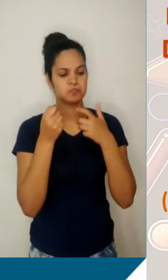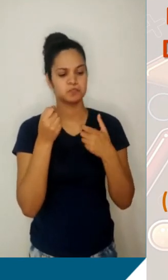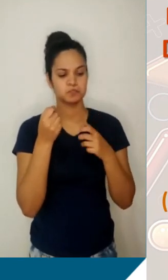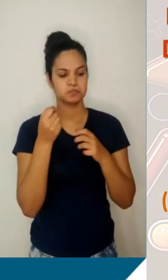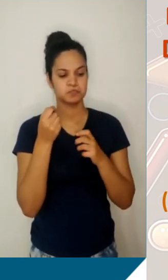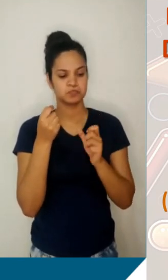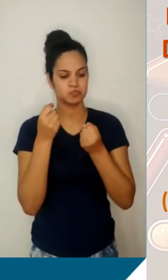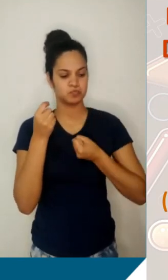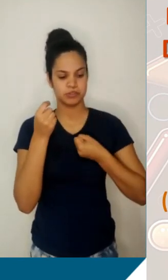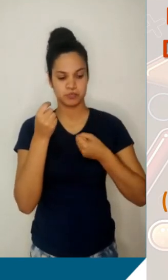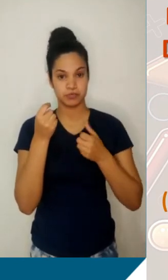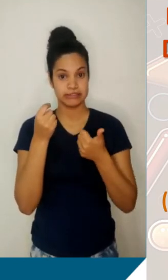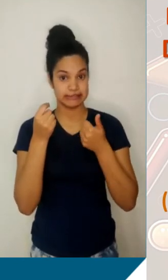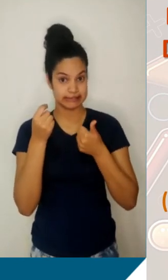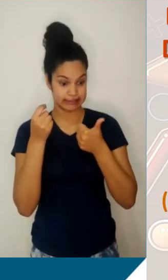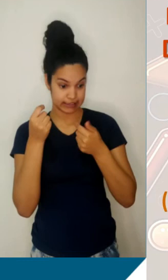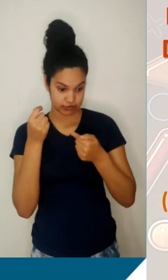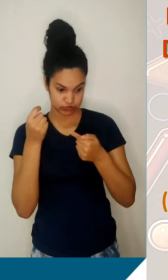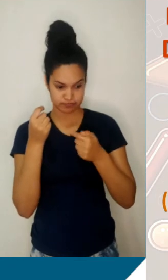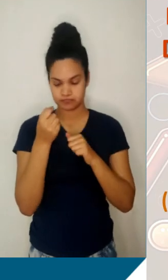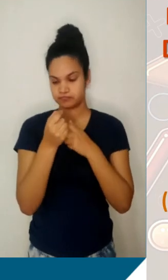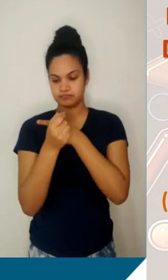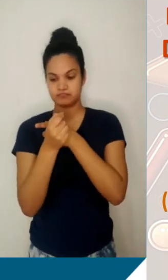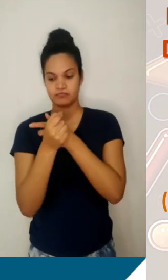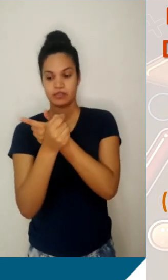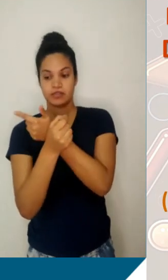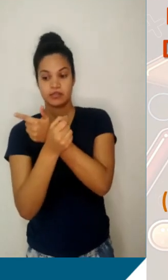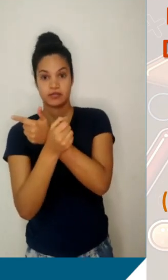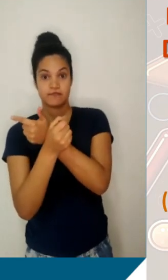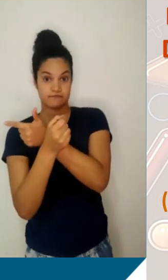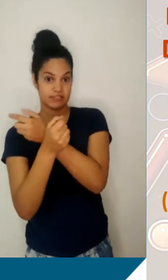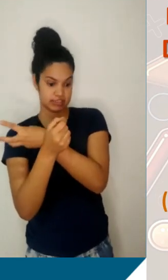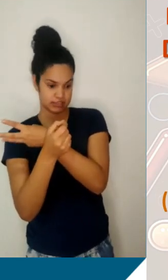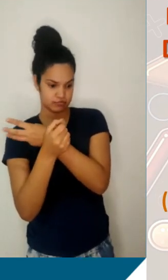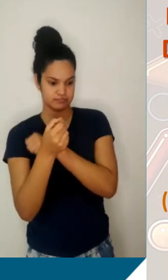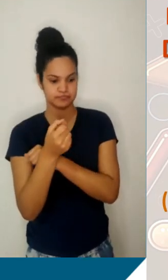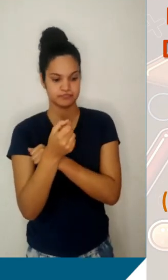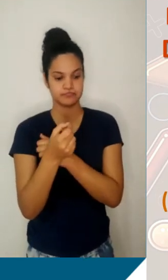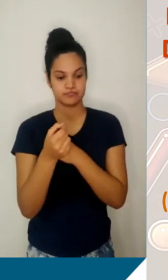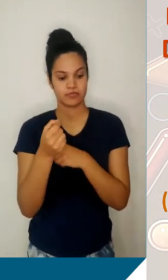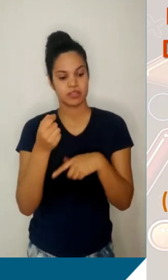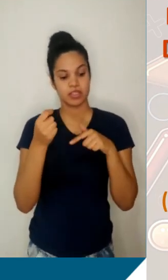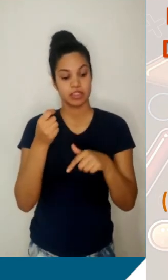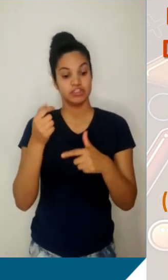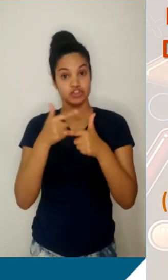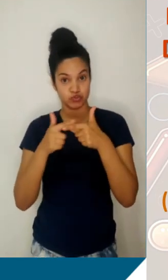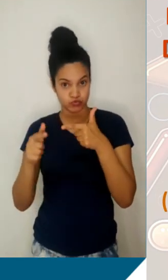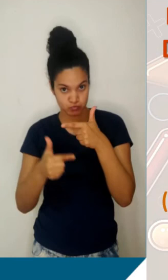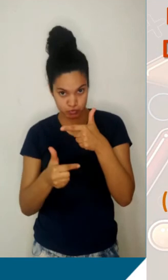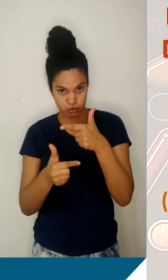após o 20. Média aritmética entre eles é 17 mais 23, dividido por 2, novamente deu o